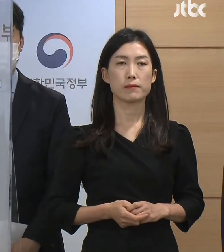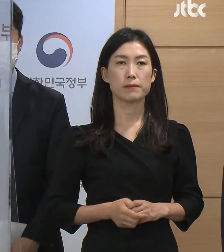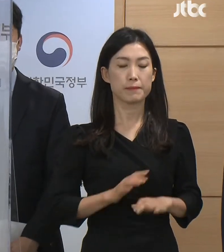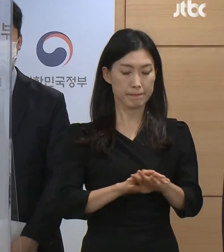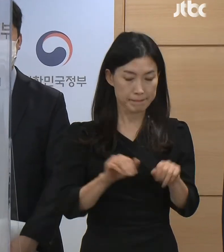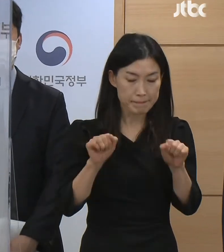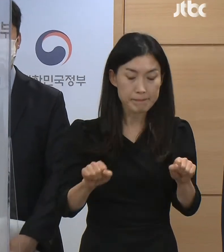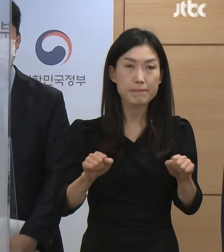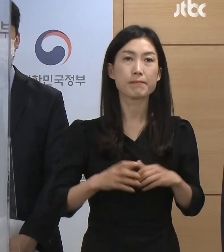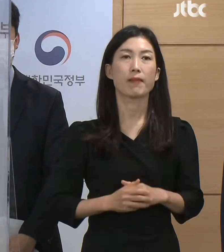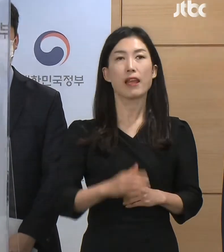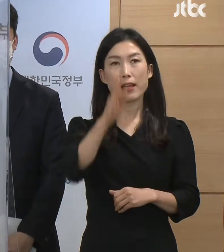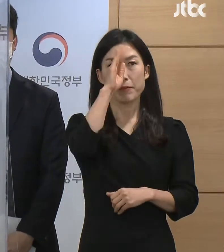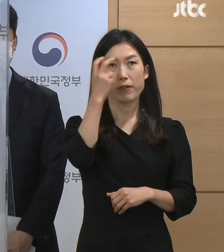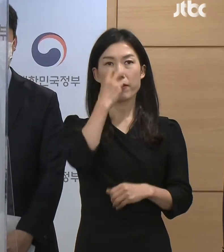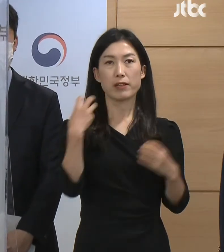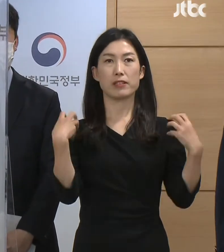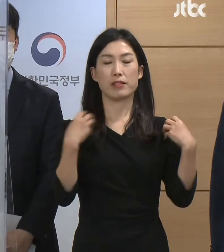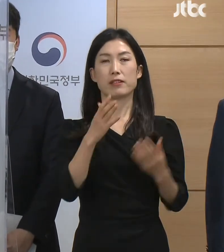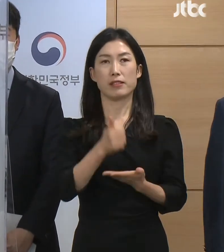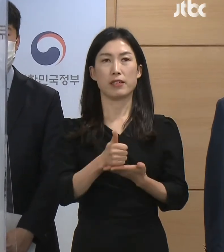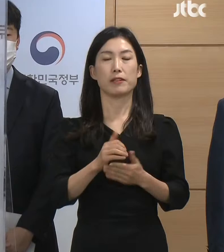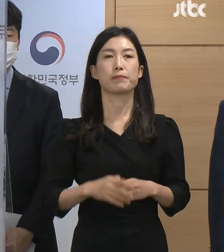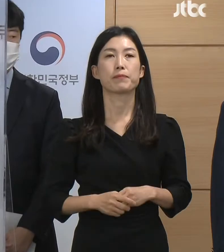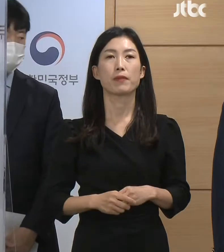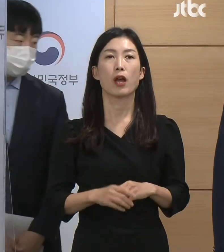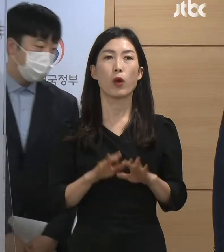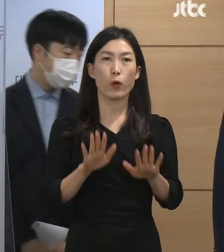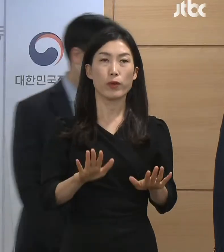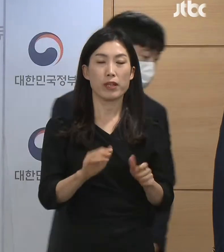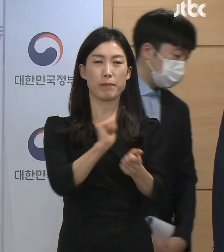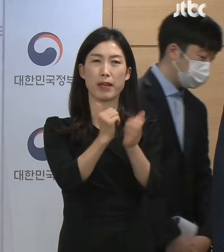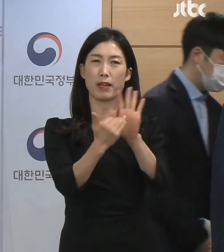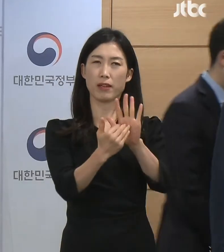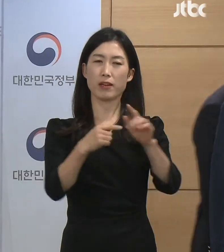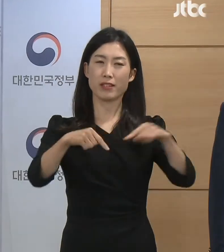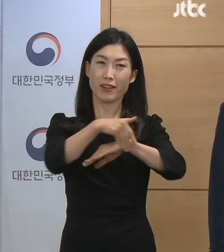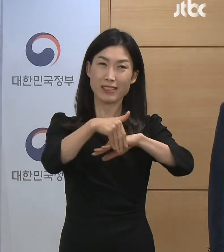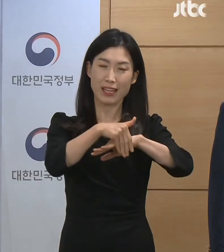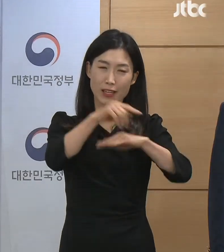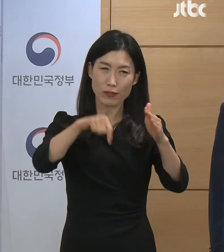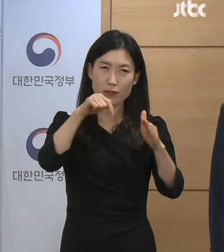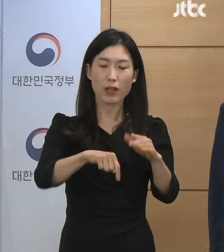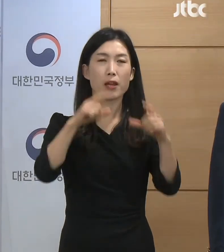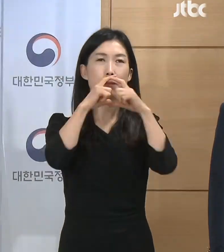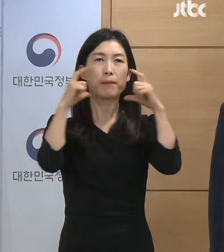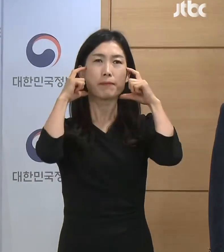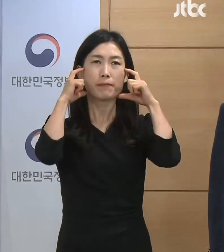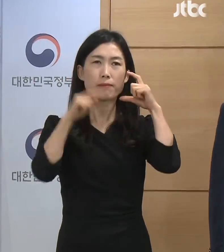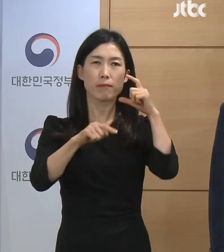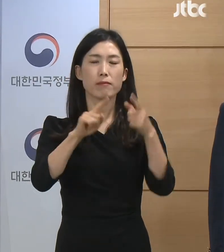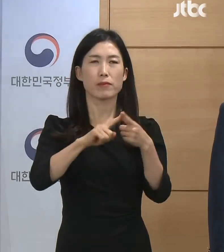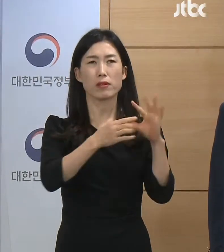안녕하십니까 질병관리청장입니다. 오늘은 방역정책의 지속가능성과